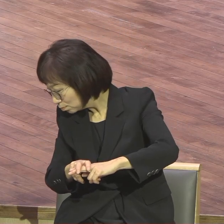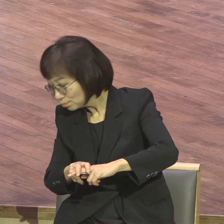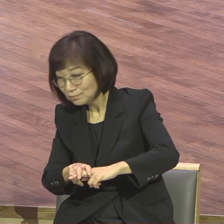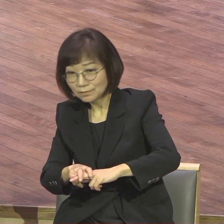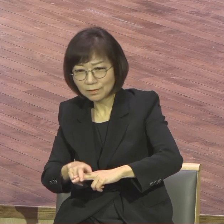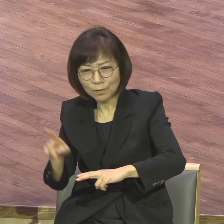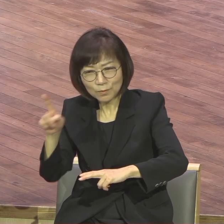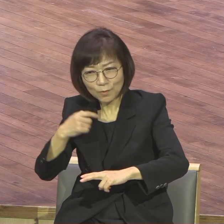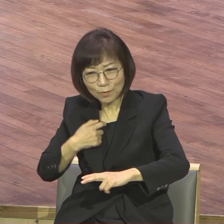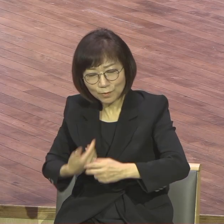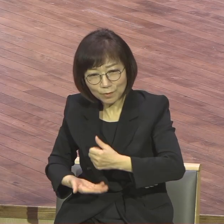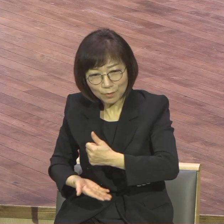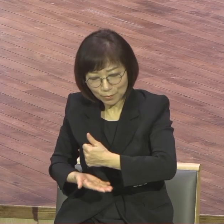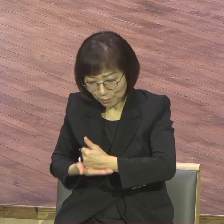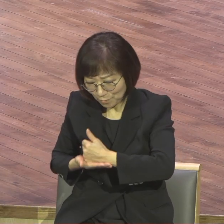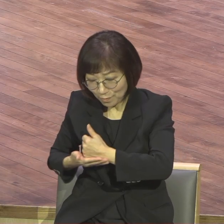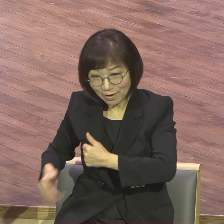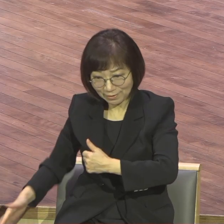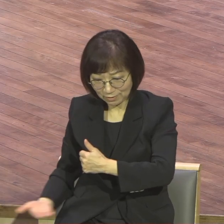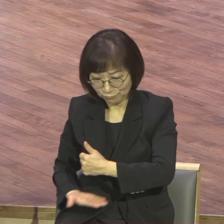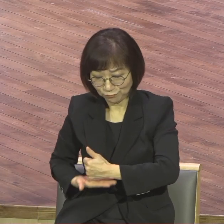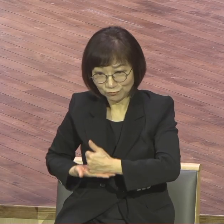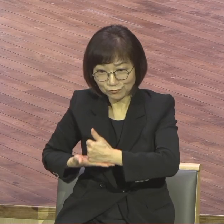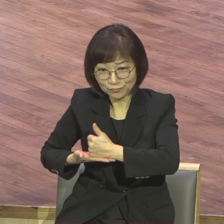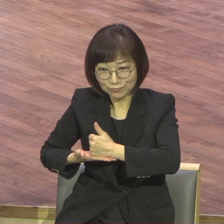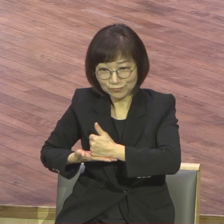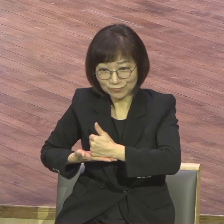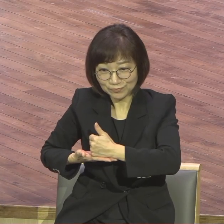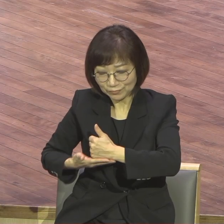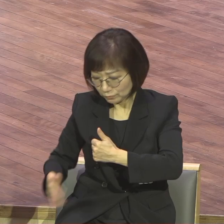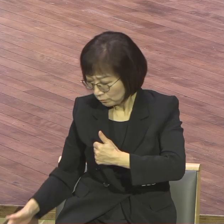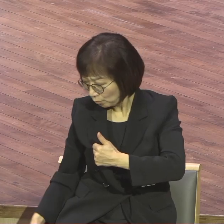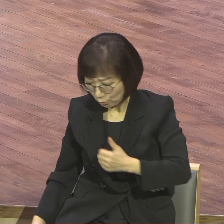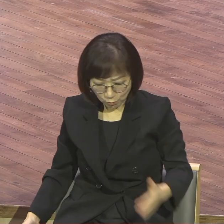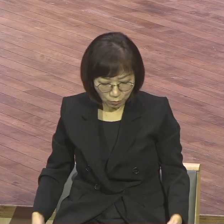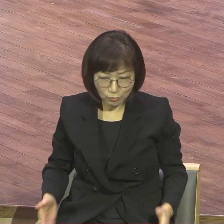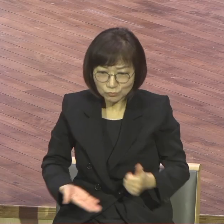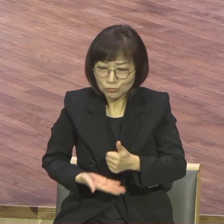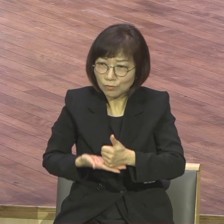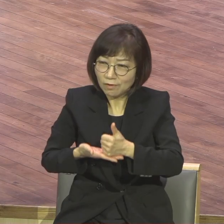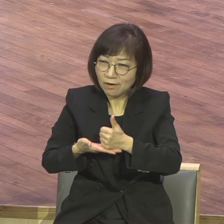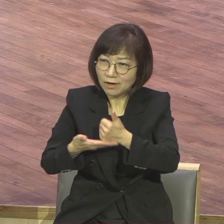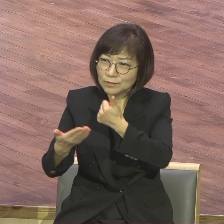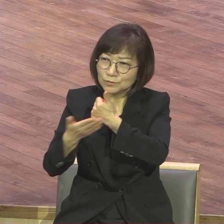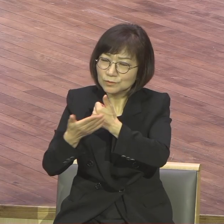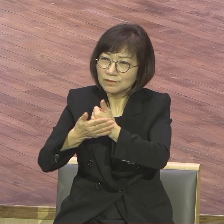자신을 떠받치고 있다라는 느낌을 확 받게 되었어요.